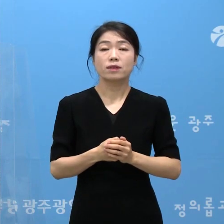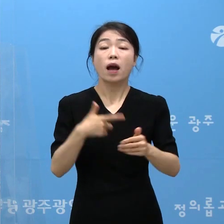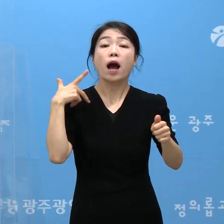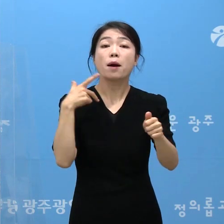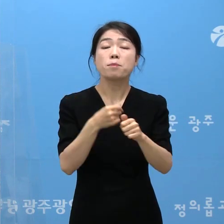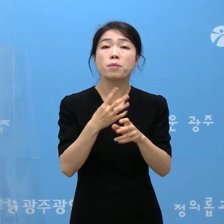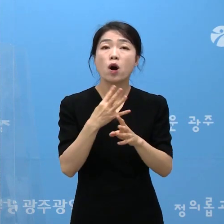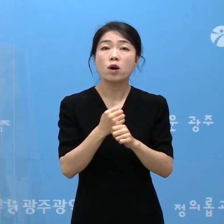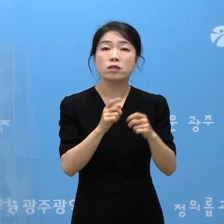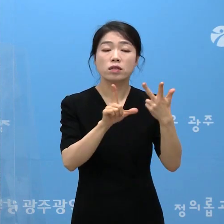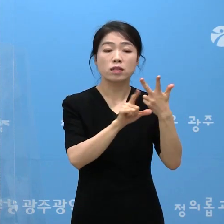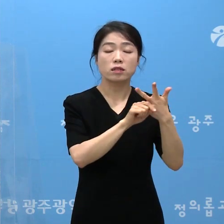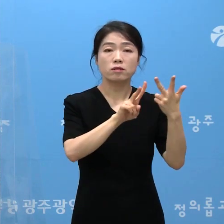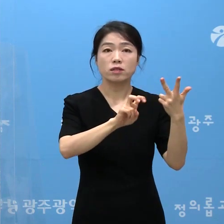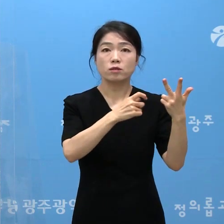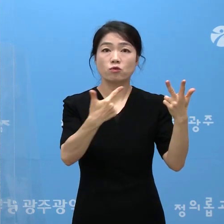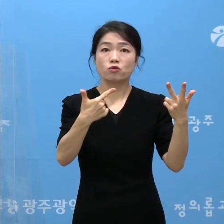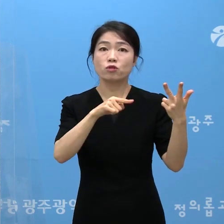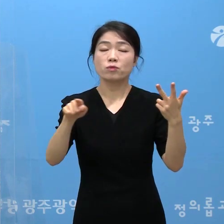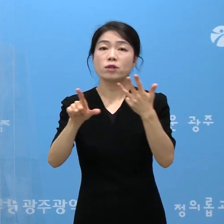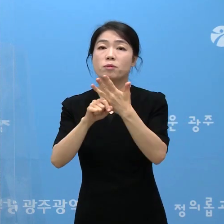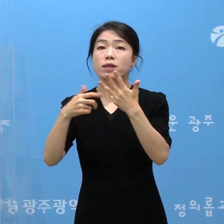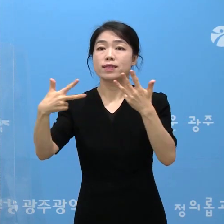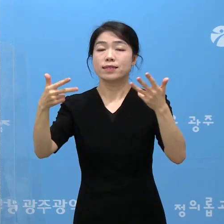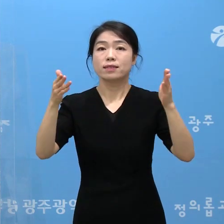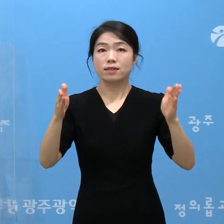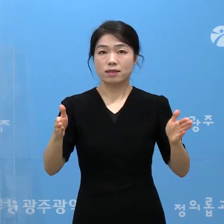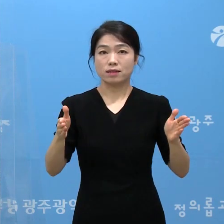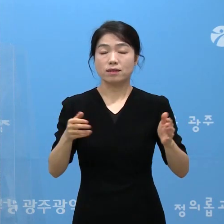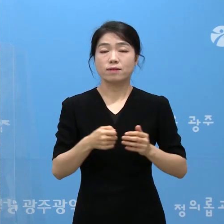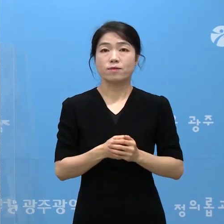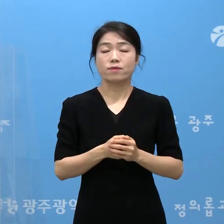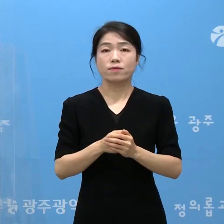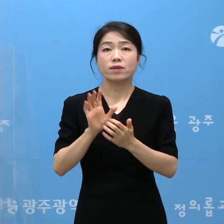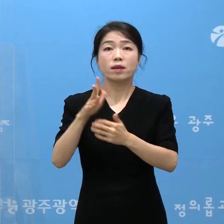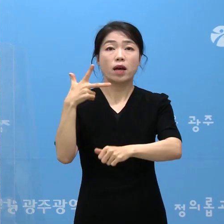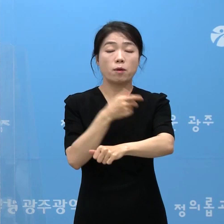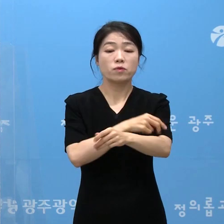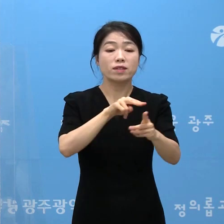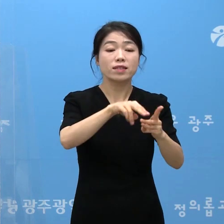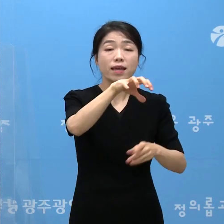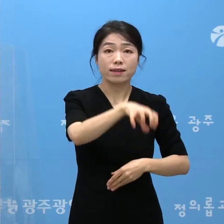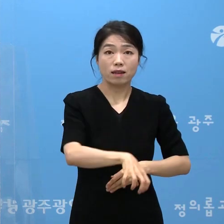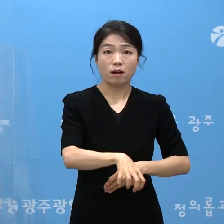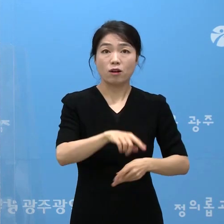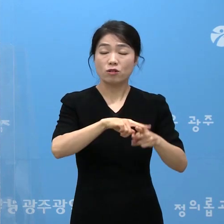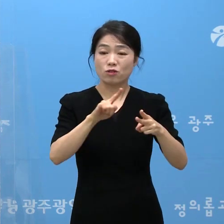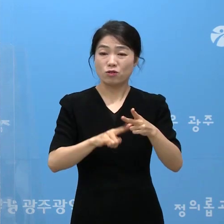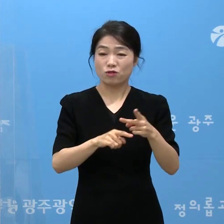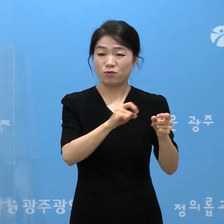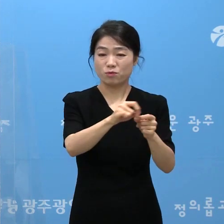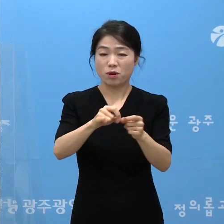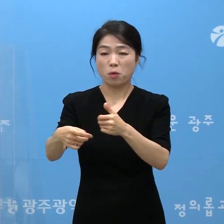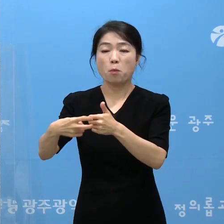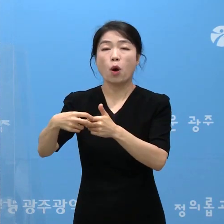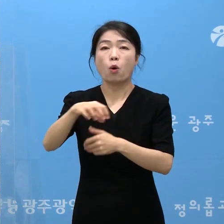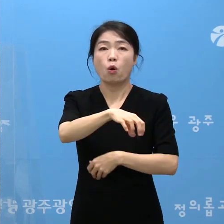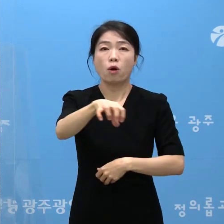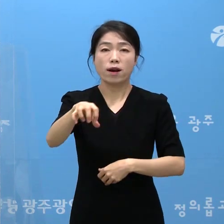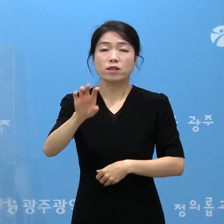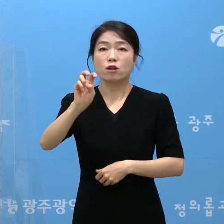일정은 7월 26일부터 8월 7일까지이며 예방접종센터 또는 위탁의료기관에서